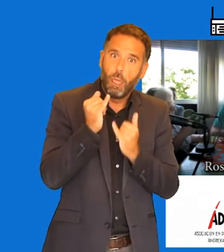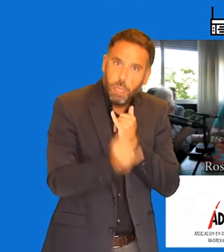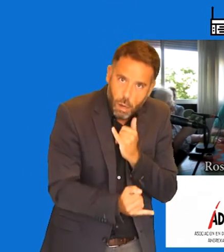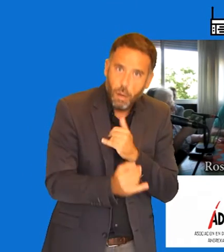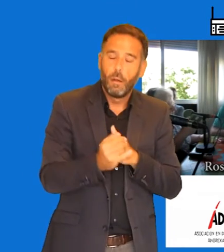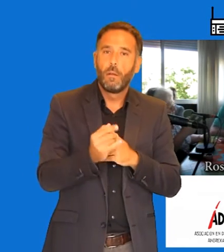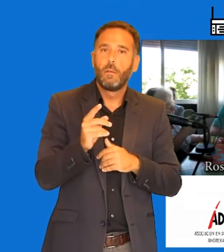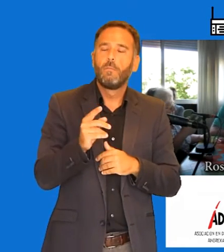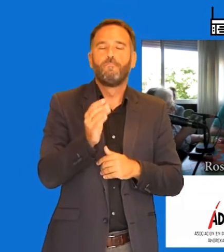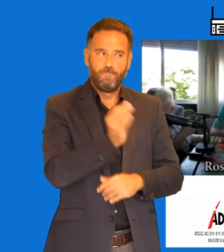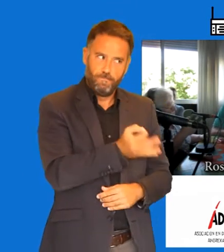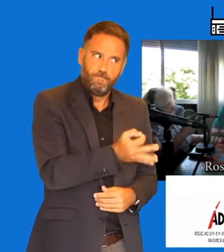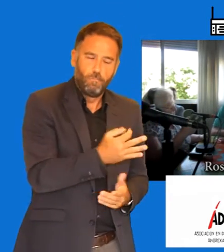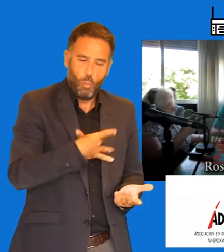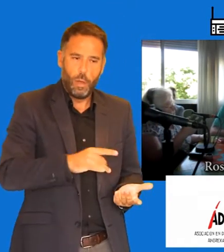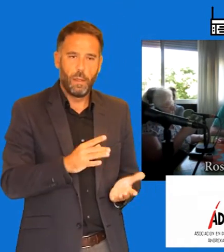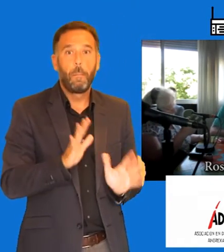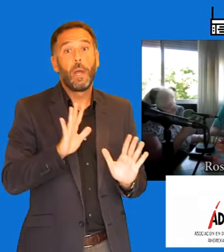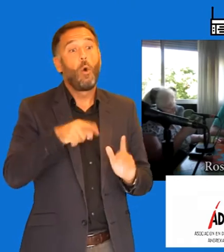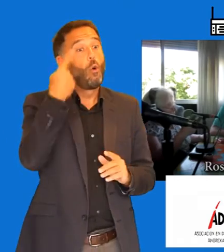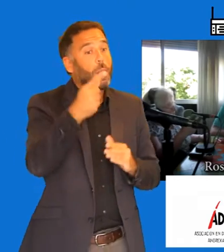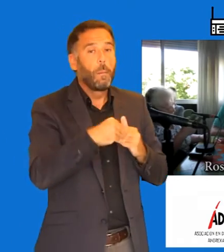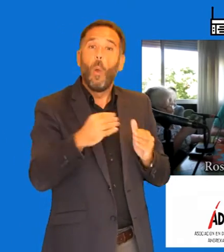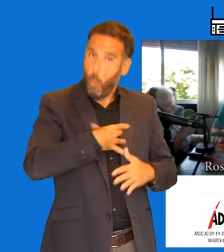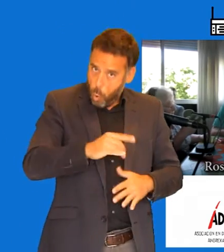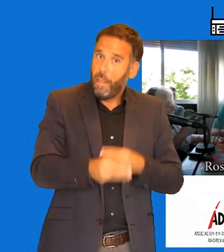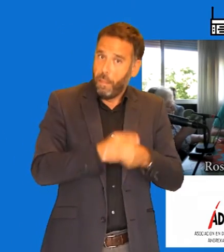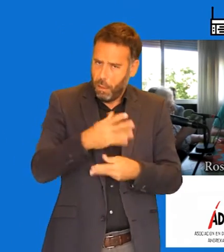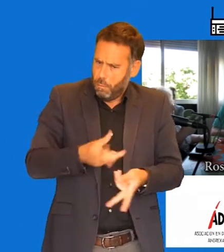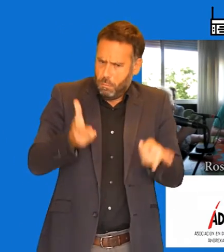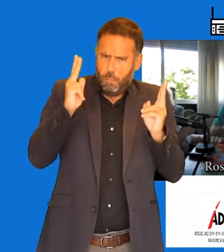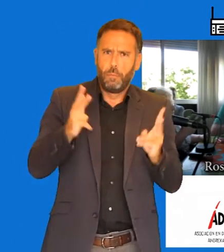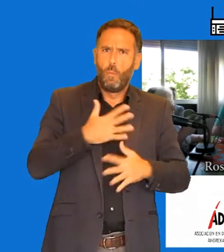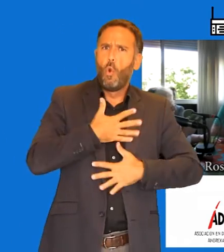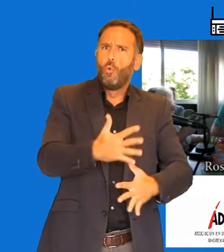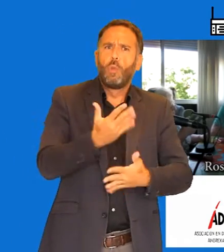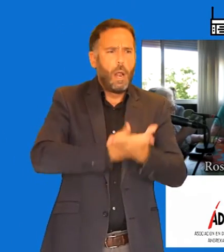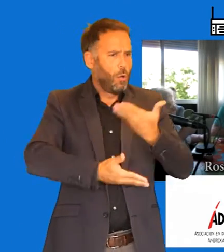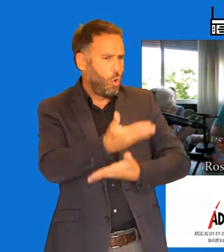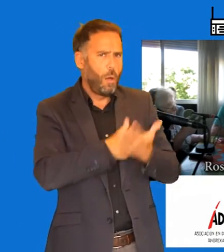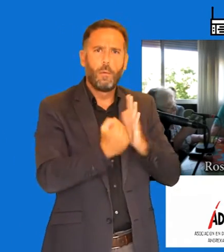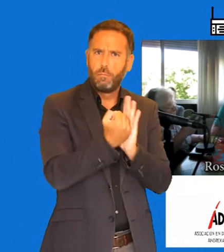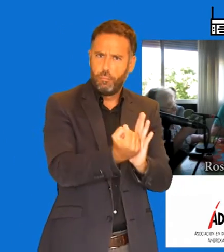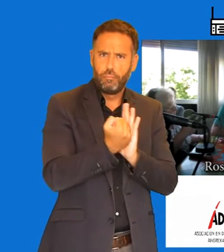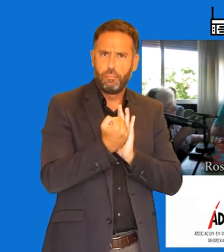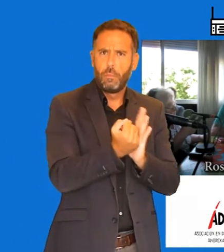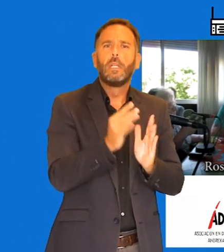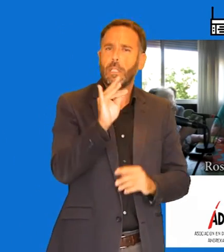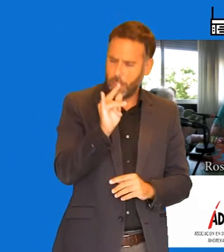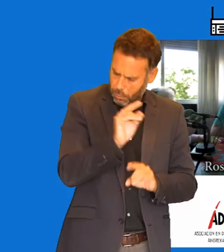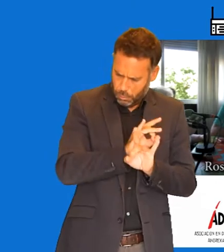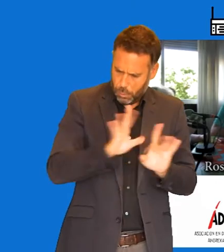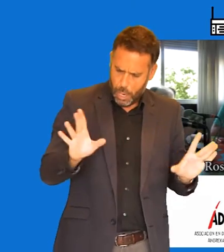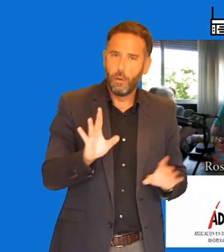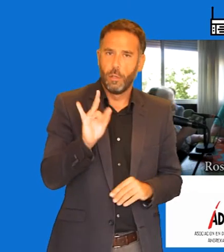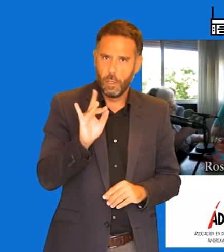que está comenzando, ¿no? Vamos a ver. Sí. El poder, cualquier persona puede ayudar en todo, ¿no? Sí. Siempre que tenga ganas, ¿no? Sí. Y puede